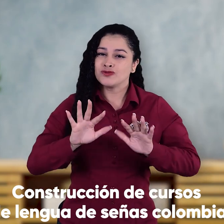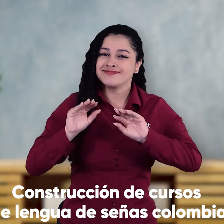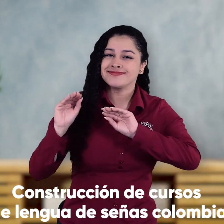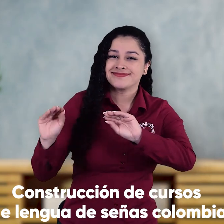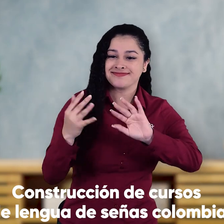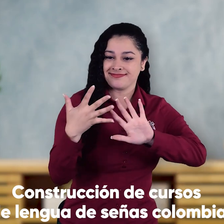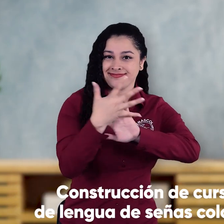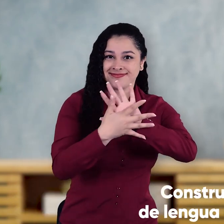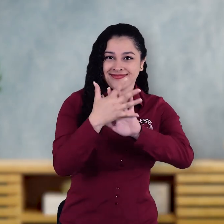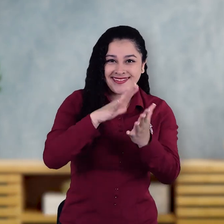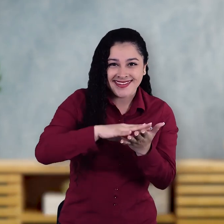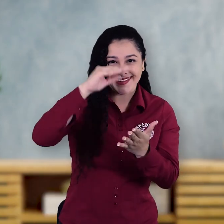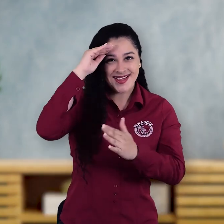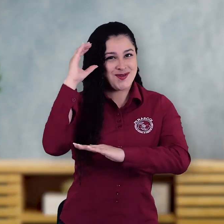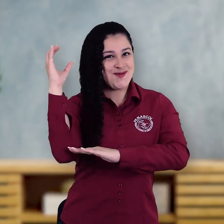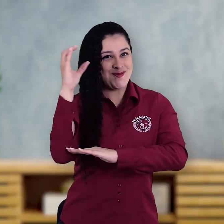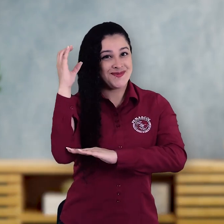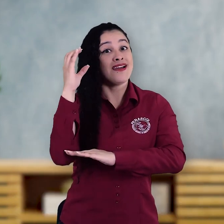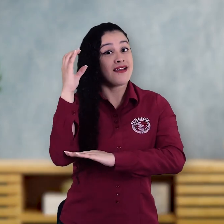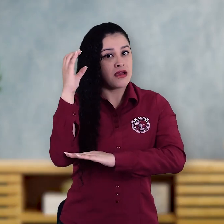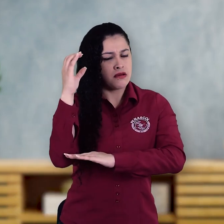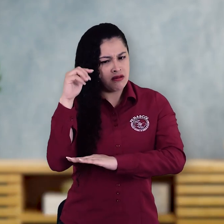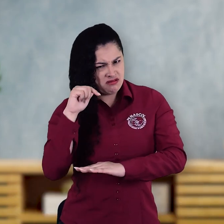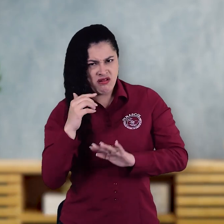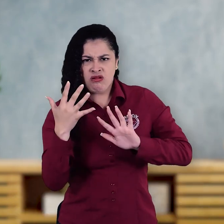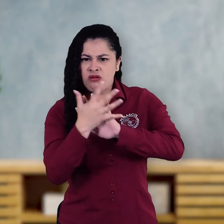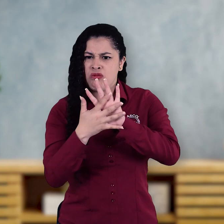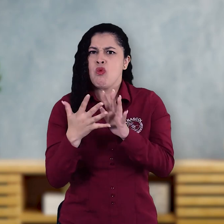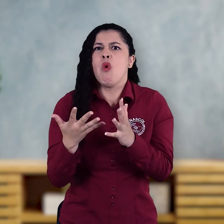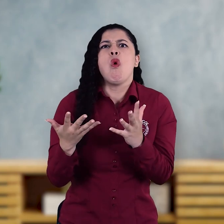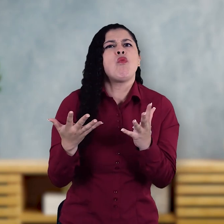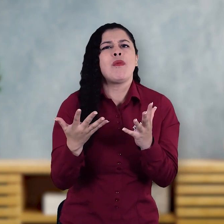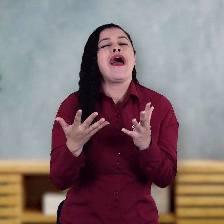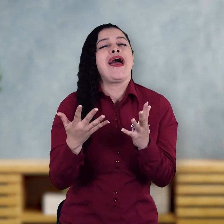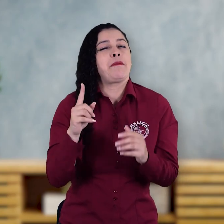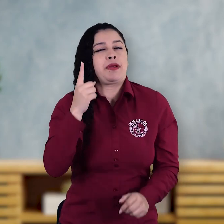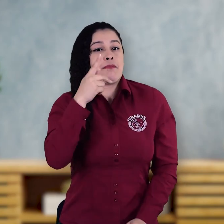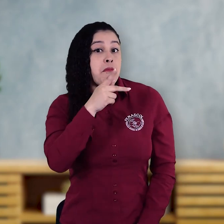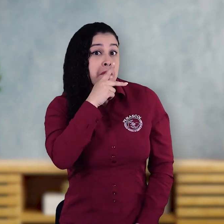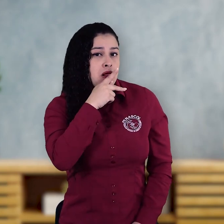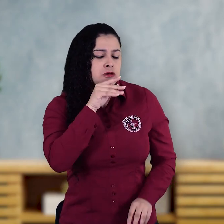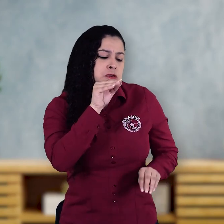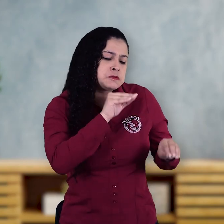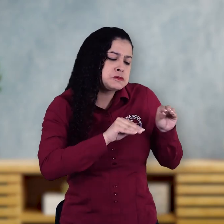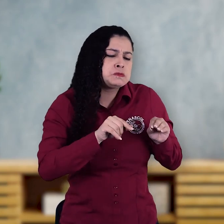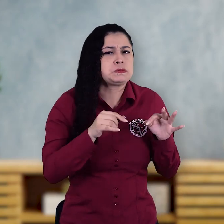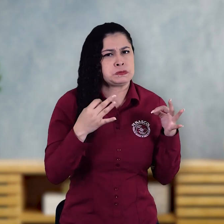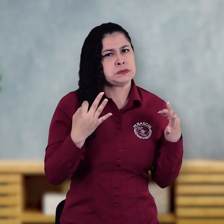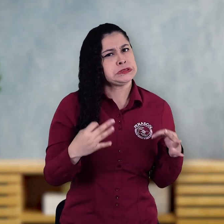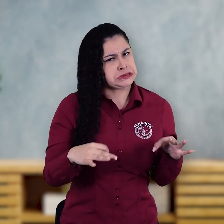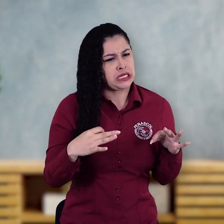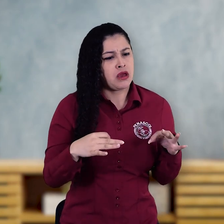oficial para la enseñanza de la lengua de señas colombiana. Y Patricio inició haciendo un avance de este.